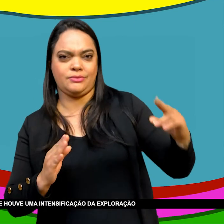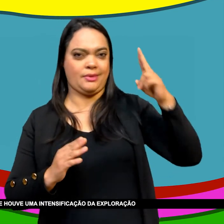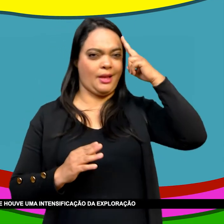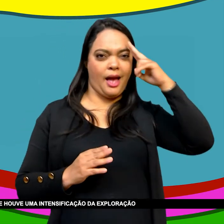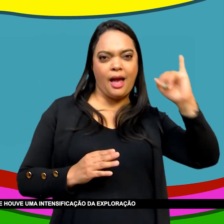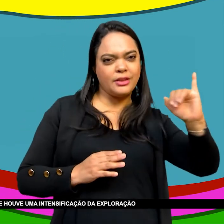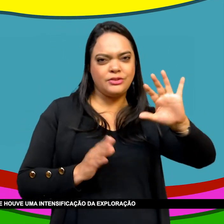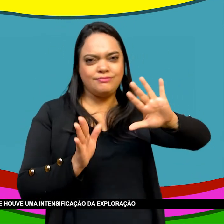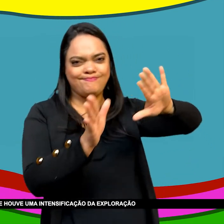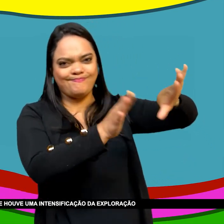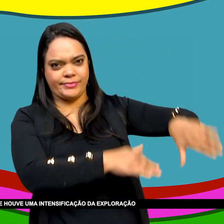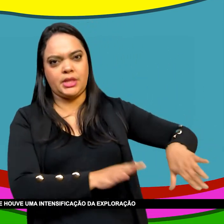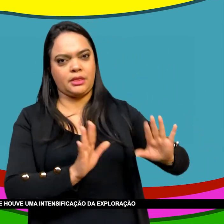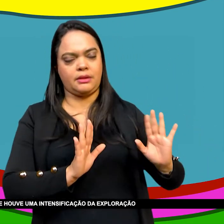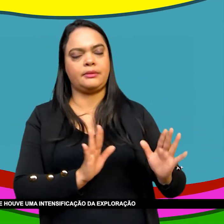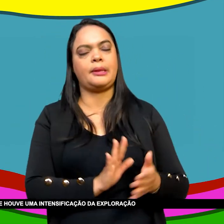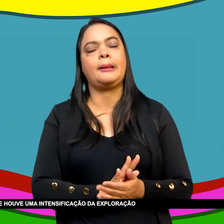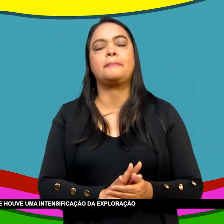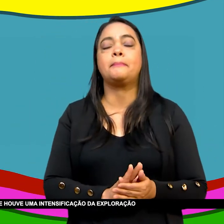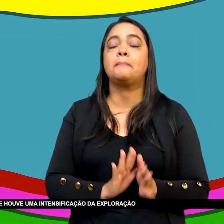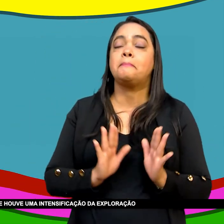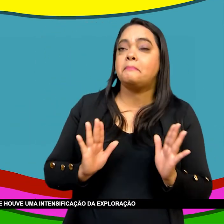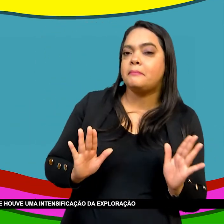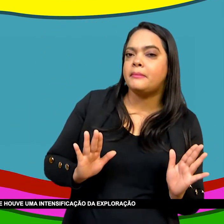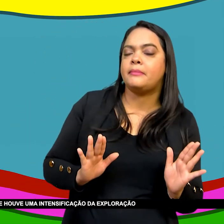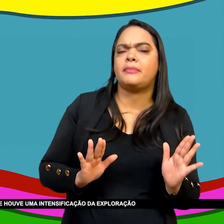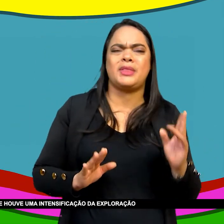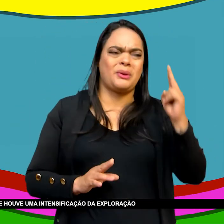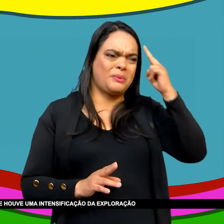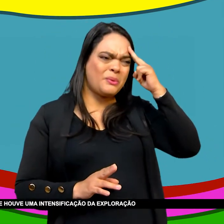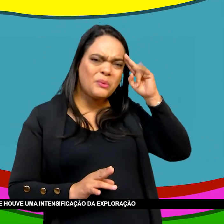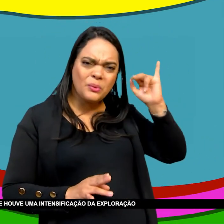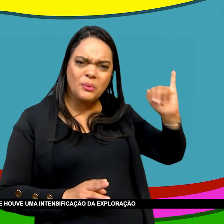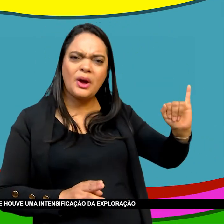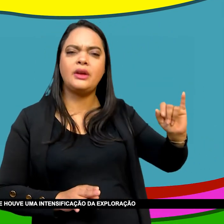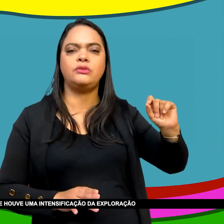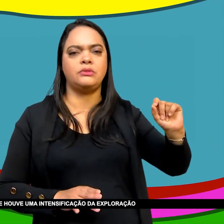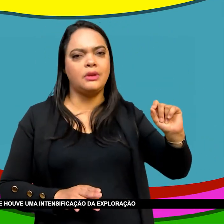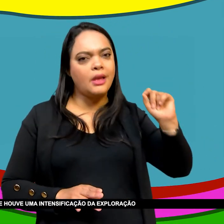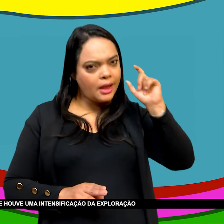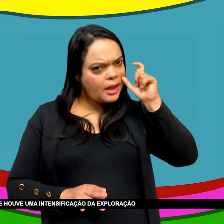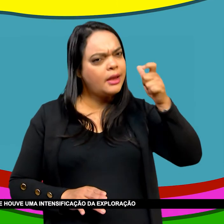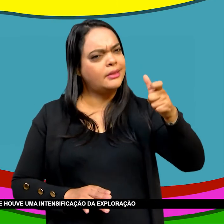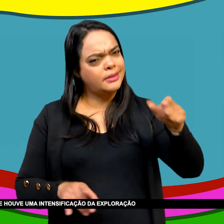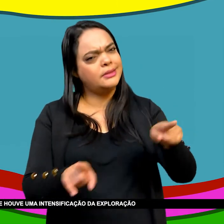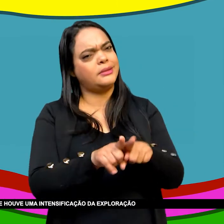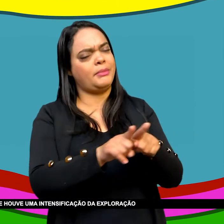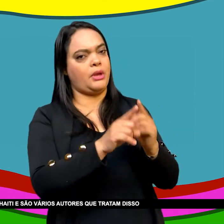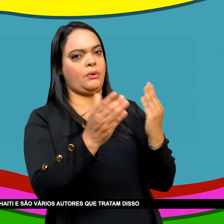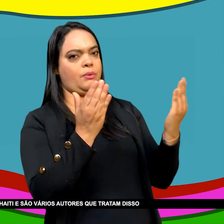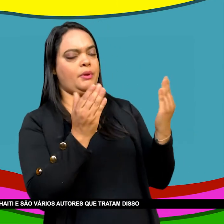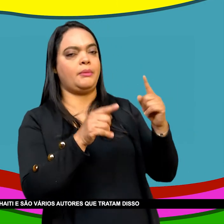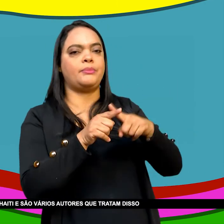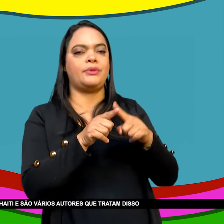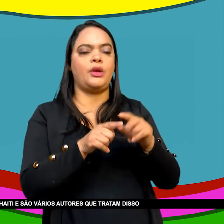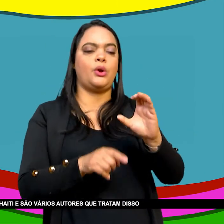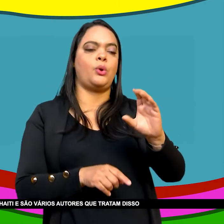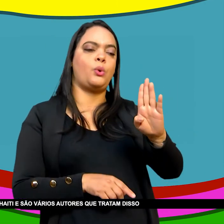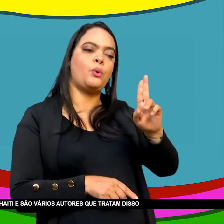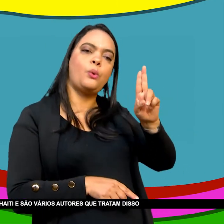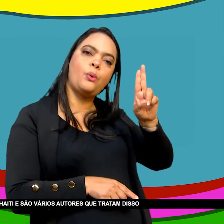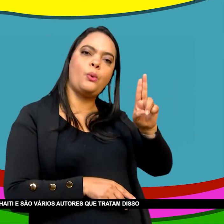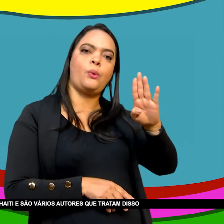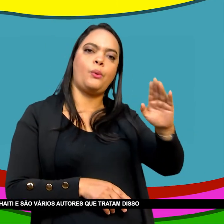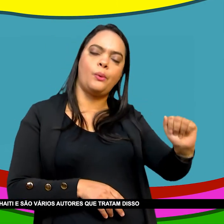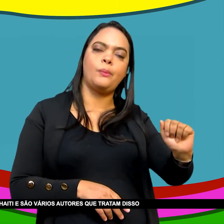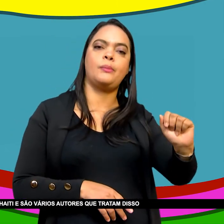pertinente É inevitável Compreender Que houve Uma intensificação Da exploração Escravista Em Cuba